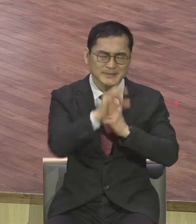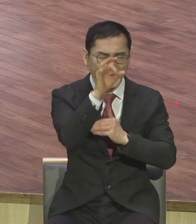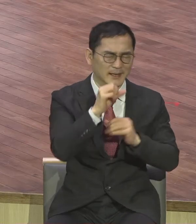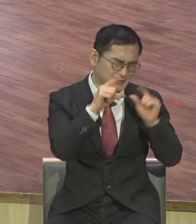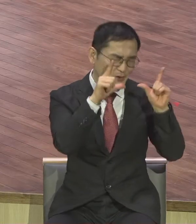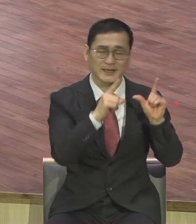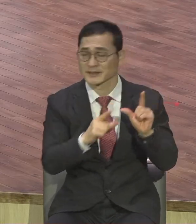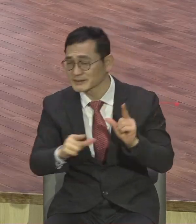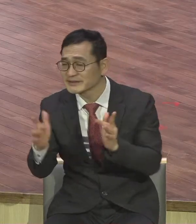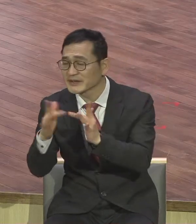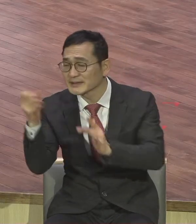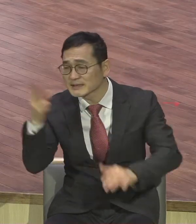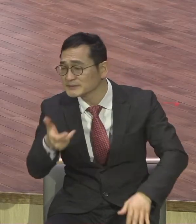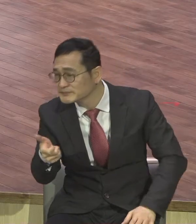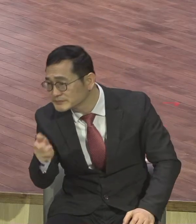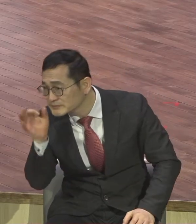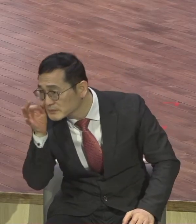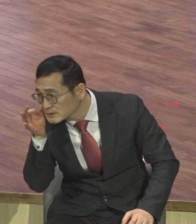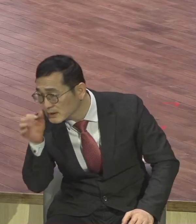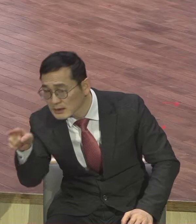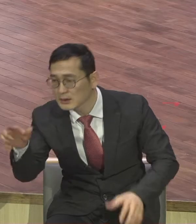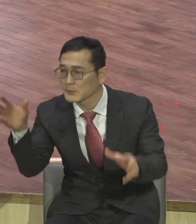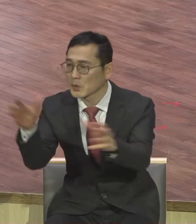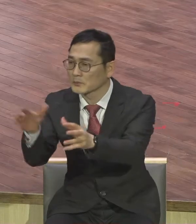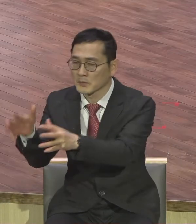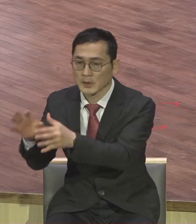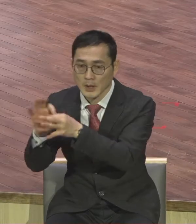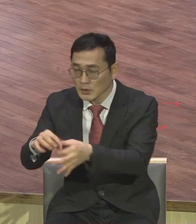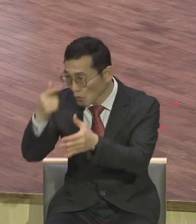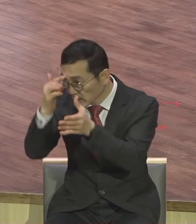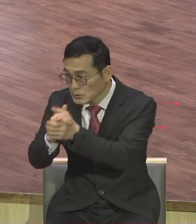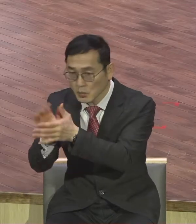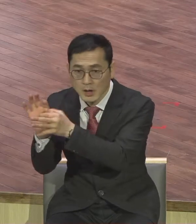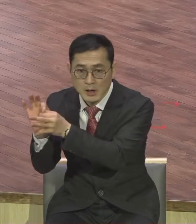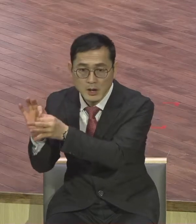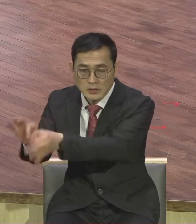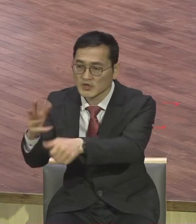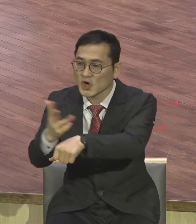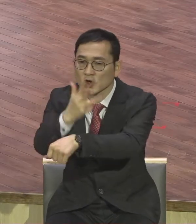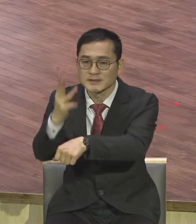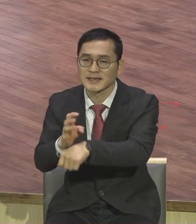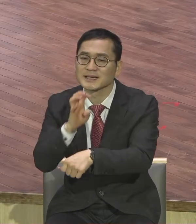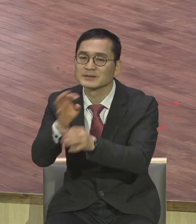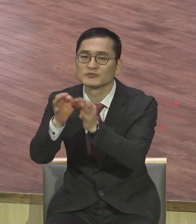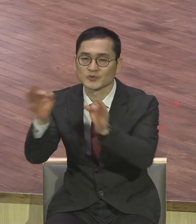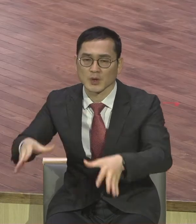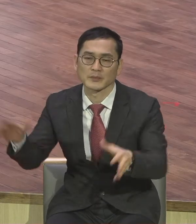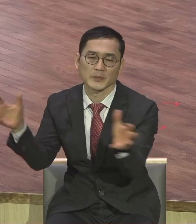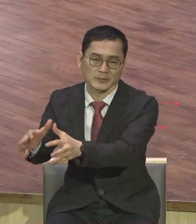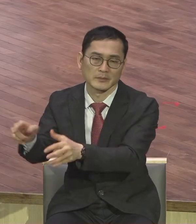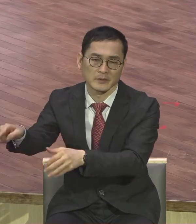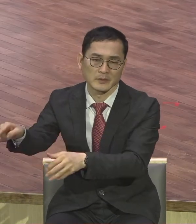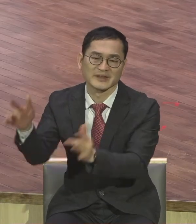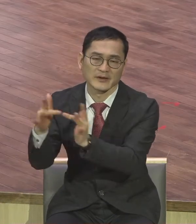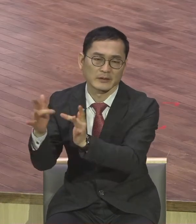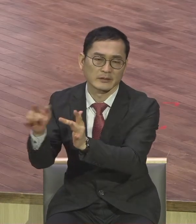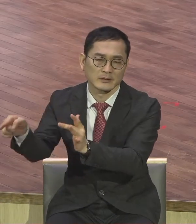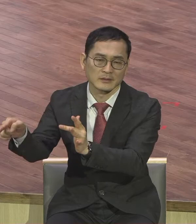그렇게 각 조별로 기도를 8시간 40분 동안 했더라고요. 8시 20분에 다